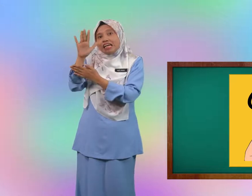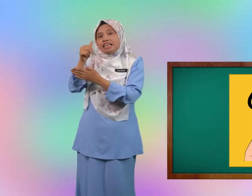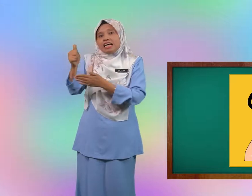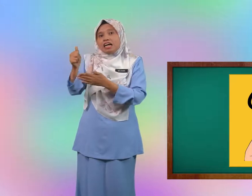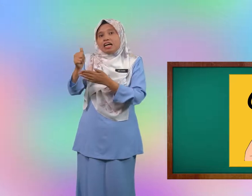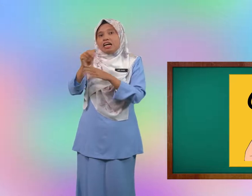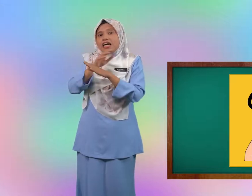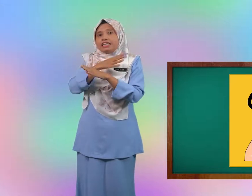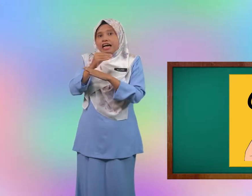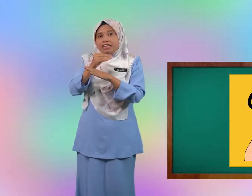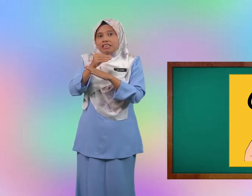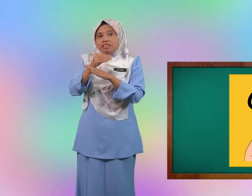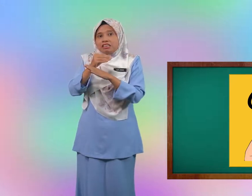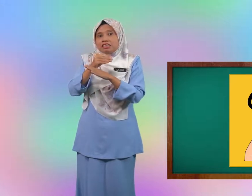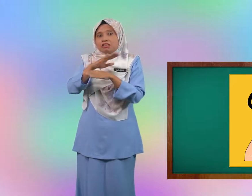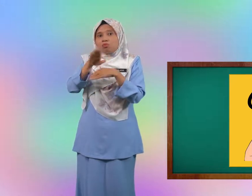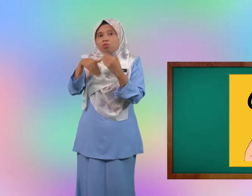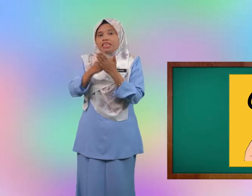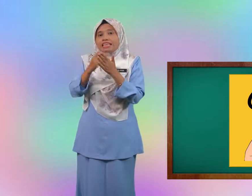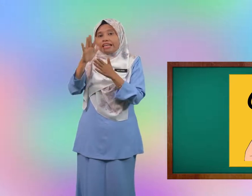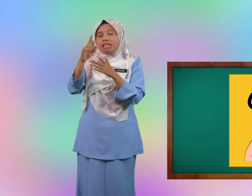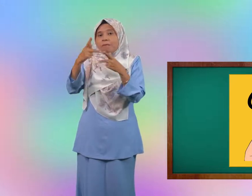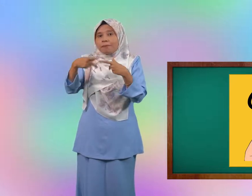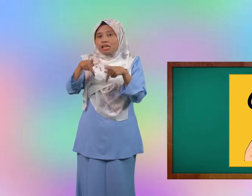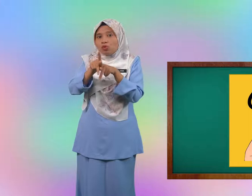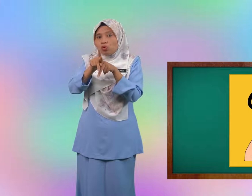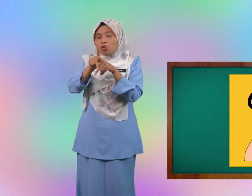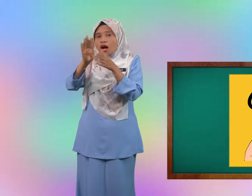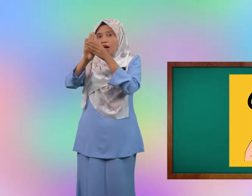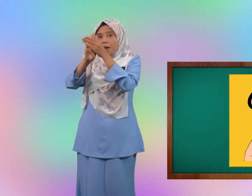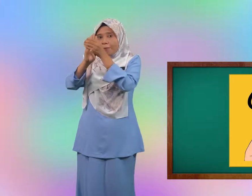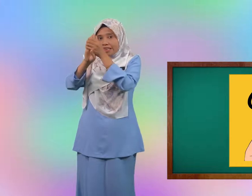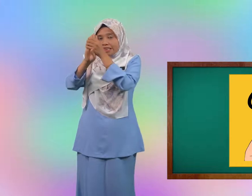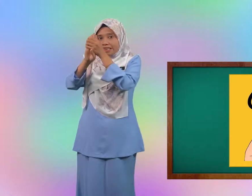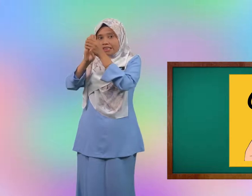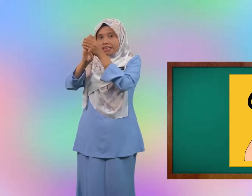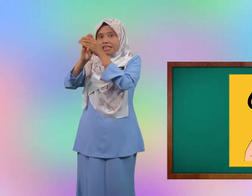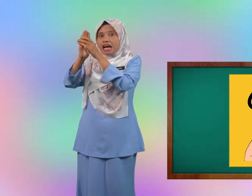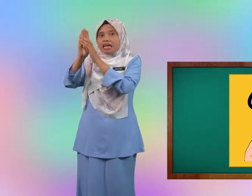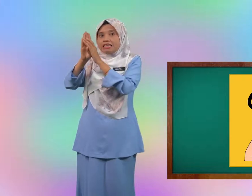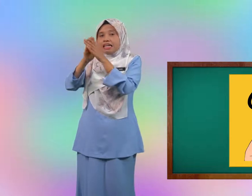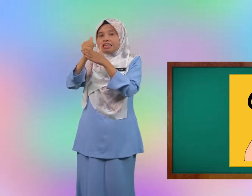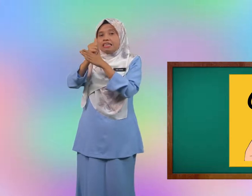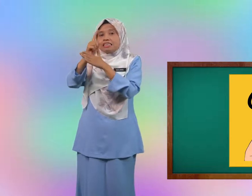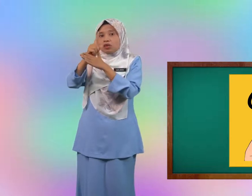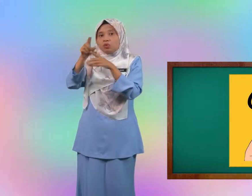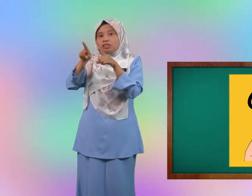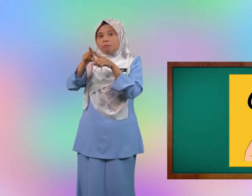anda. Dan semua jari perlu rapat. Antara satu sama